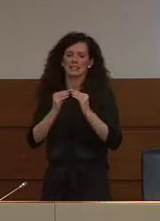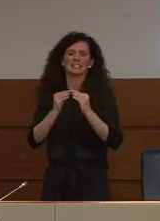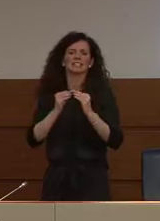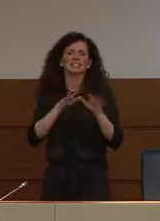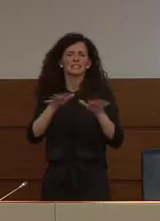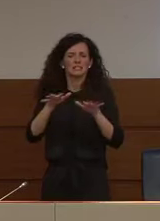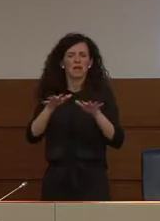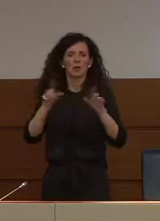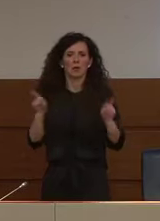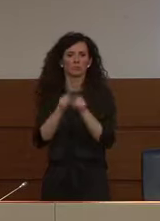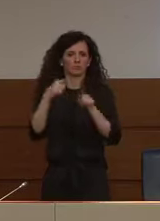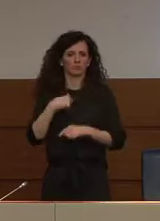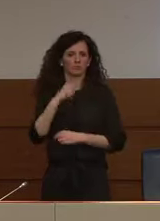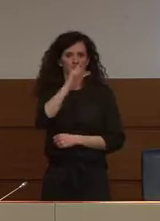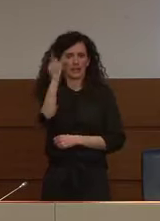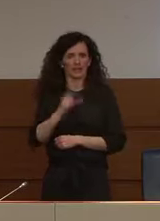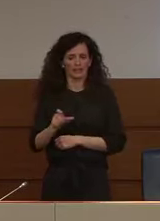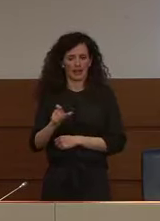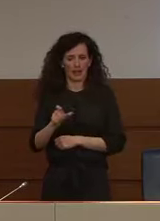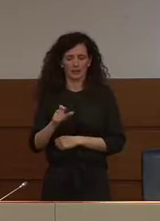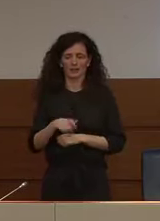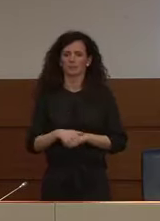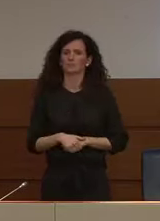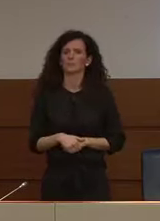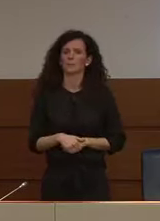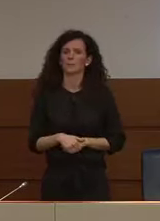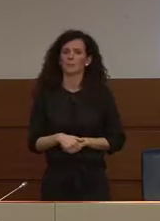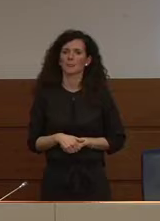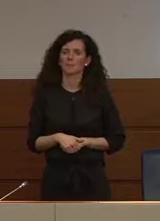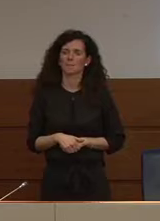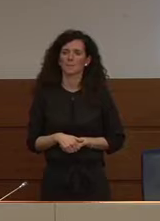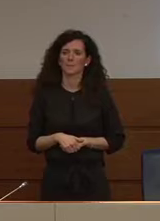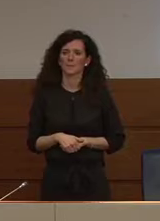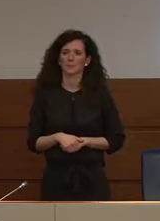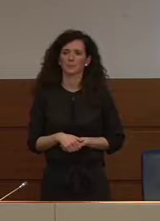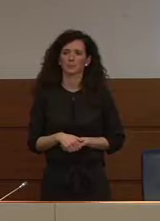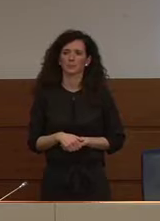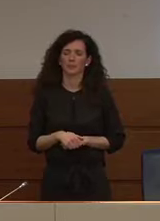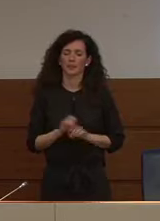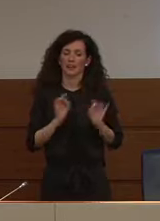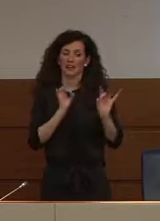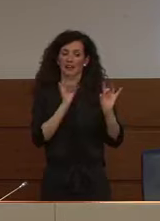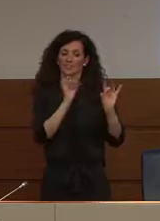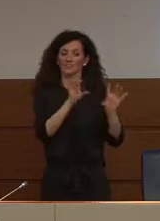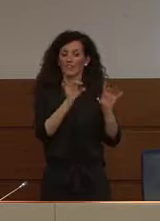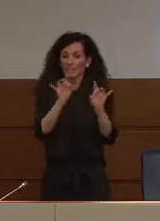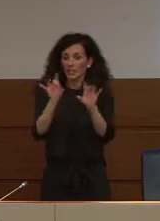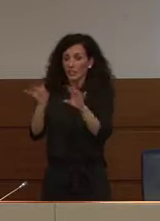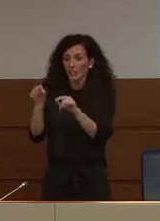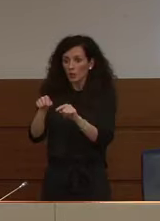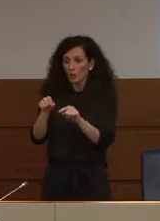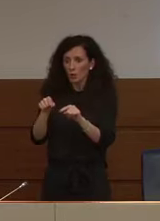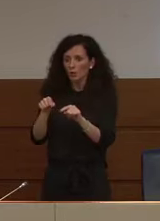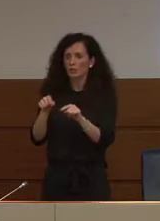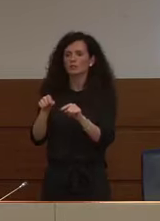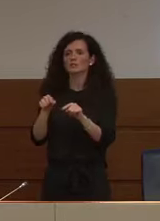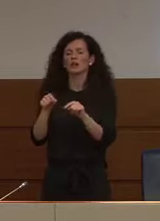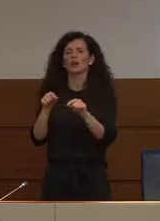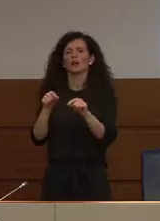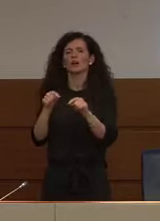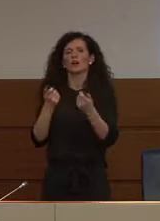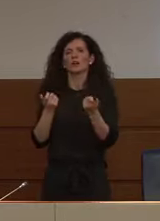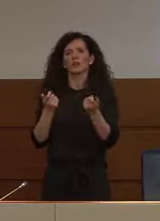che il virus poi possa di fatto mantenersi anche